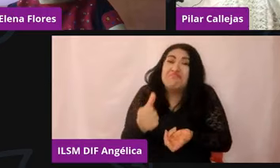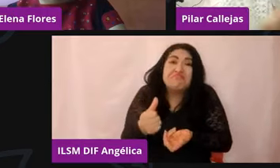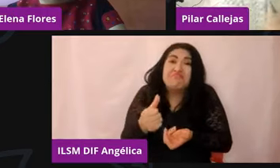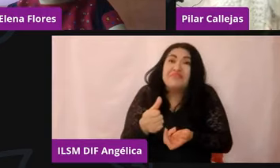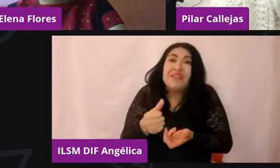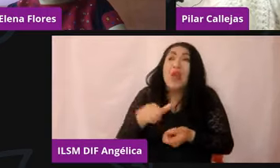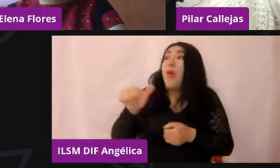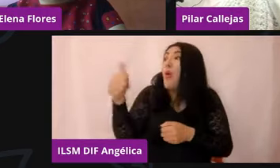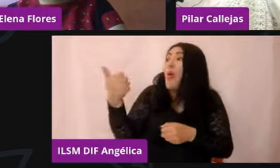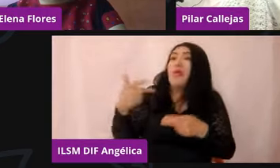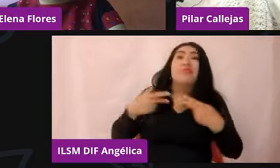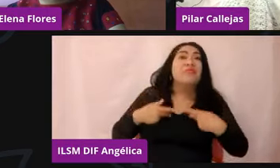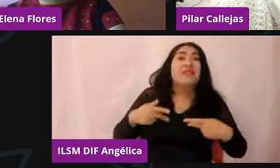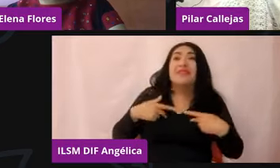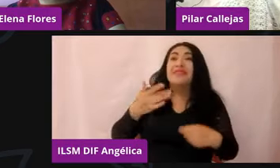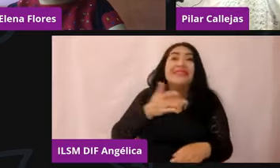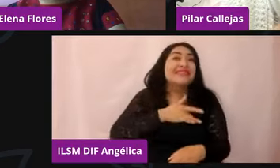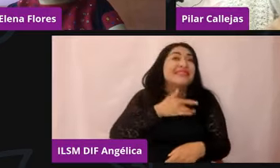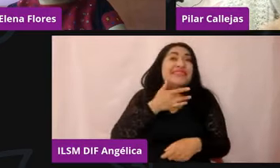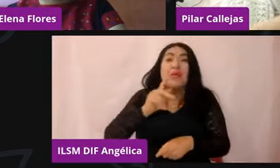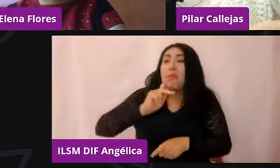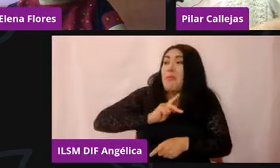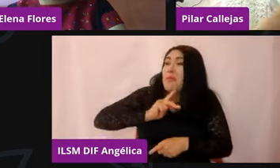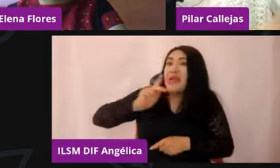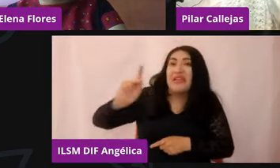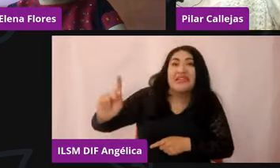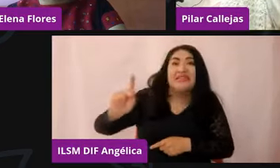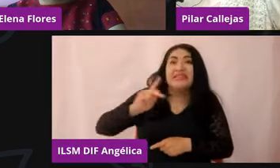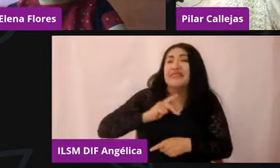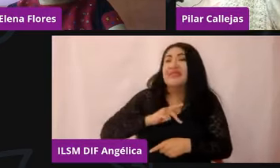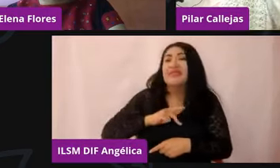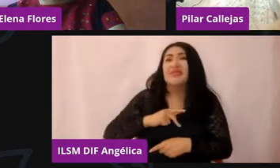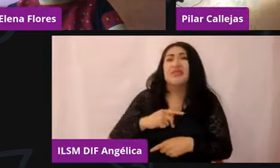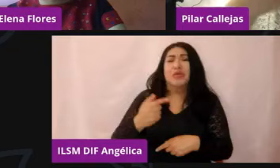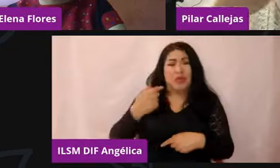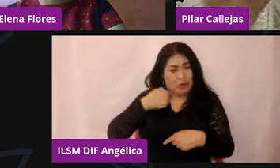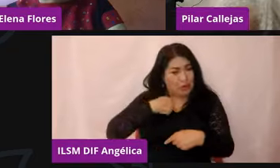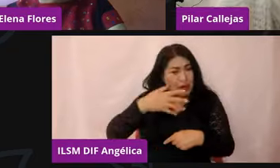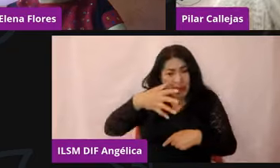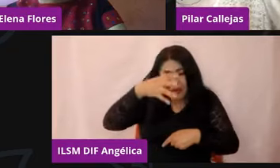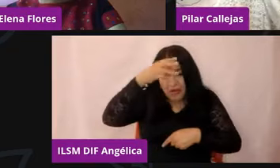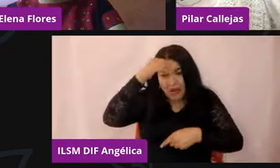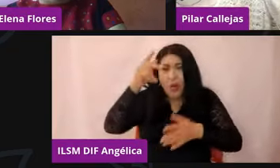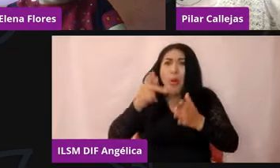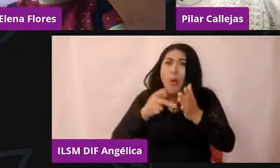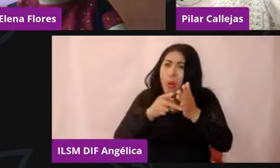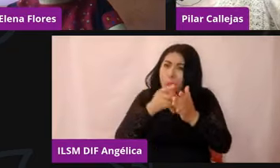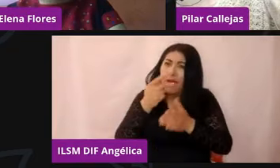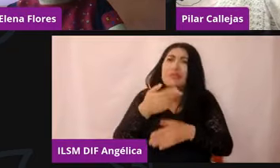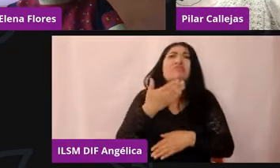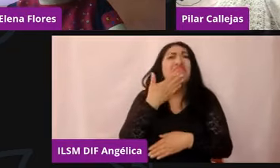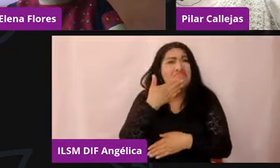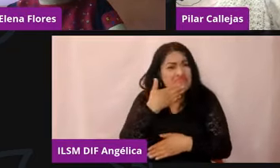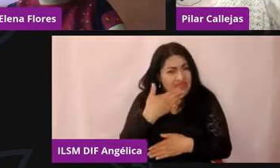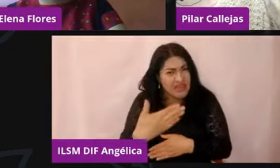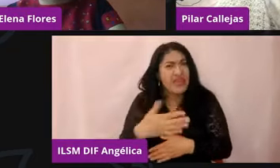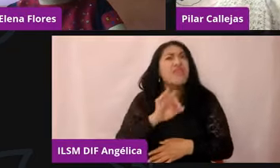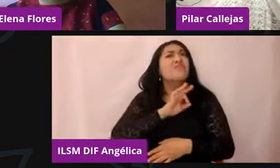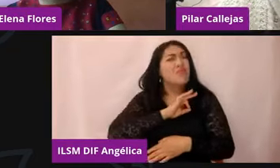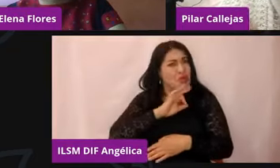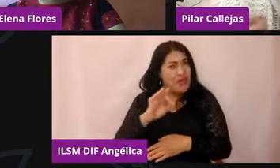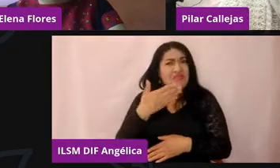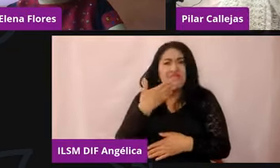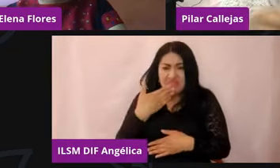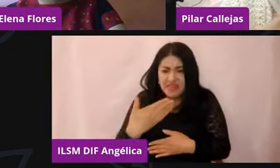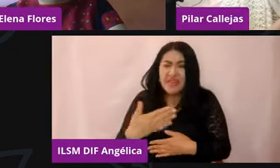y que estoy en un proceso de adaptación y que estoy a lo mejor volviendo a reaprender y es válido, o sea, porque creo que